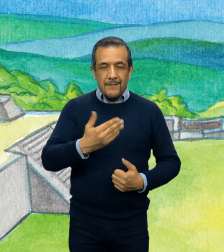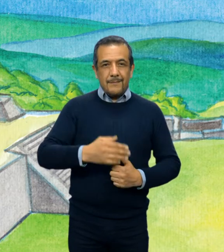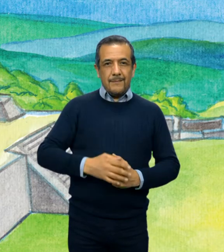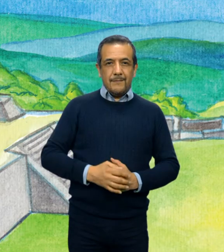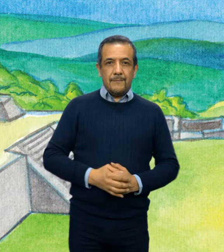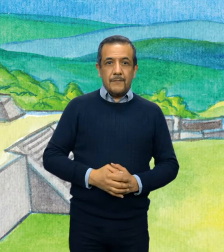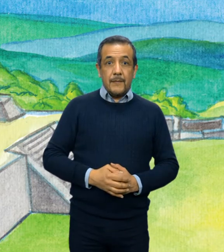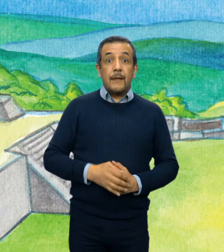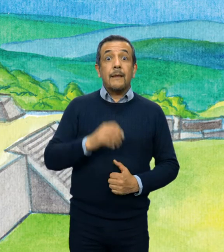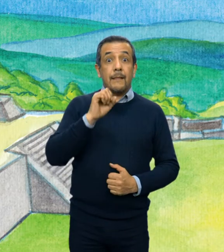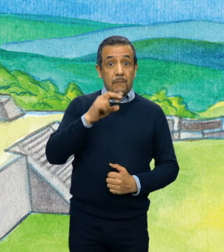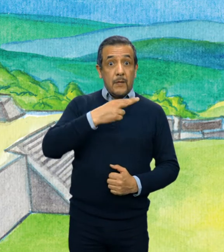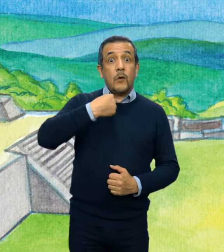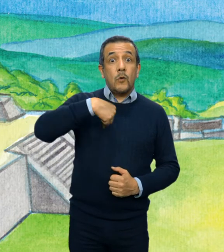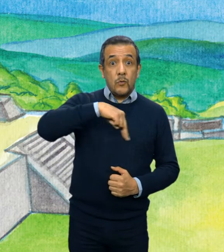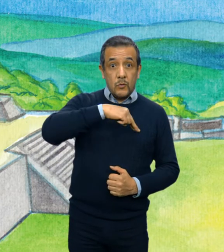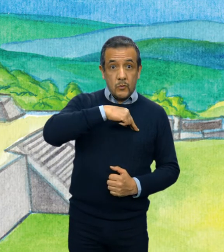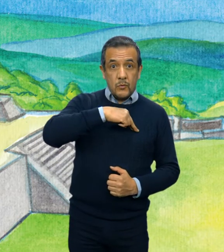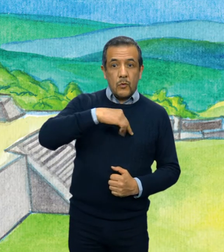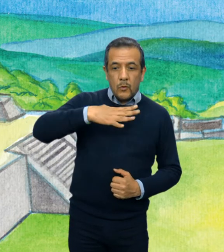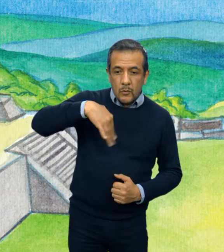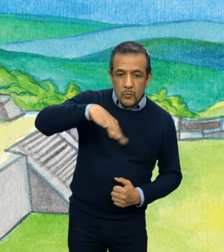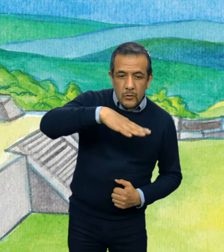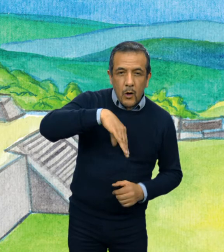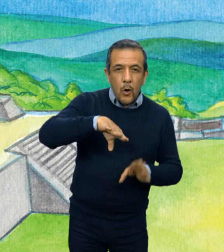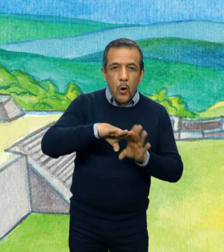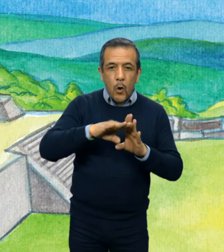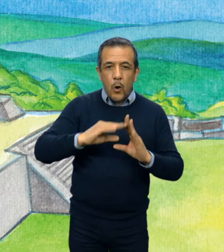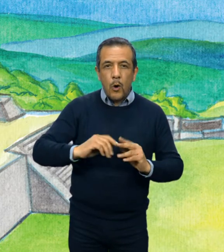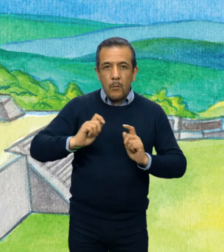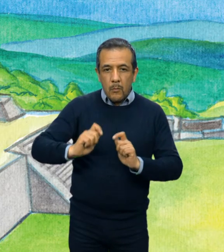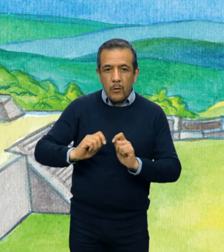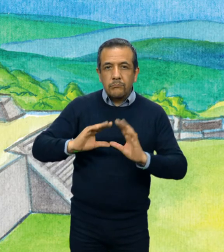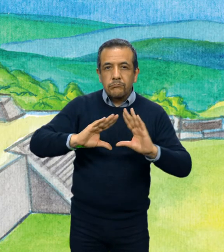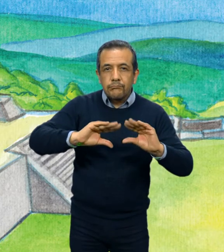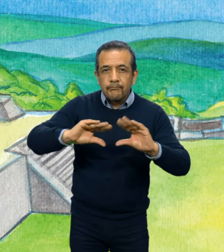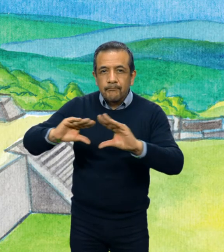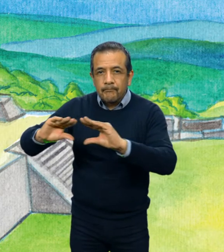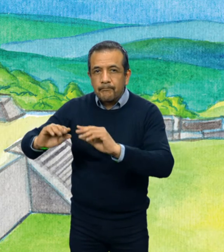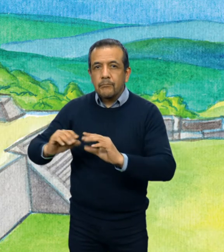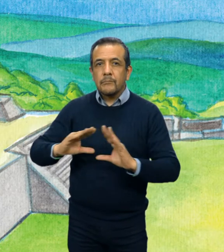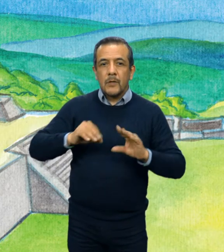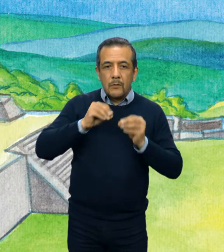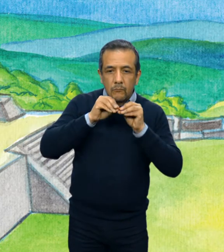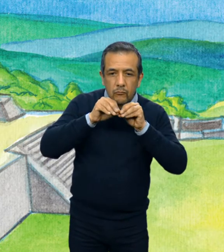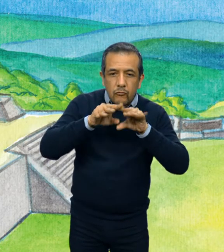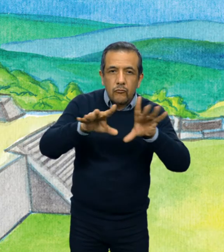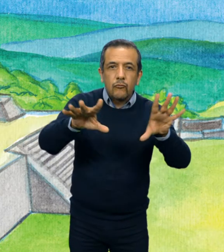Y con ello buscamos la forma de transmitir el orgullo de ser parte de esta cultura milenaria.